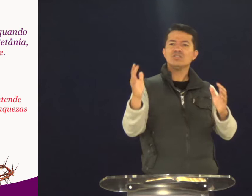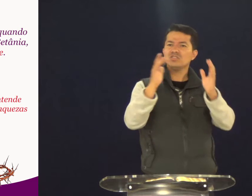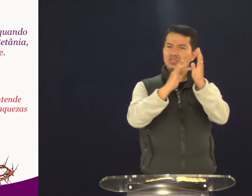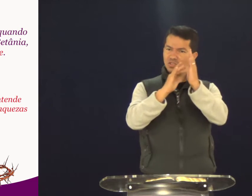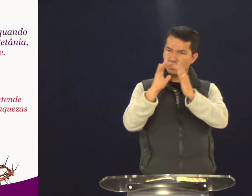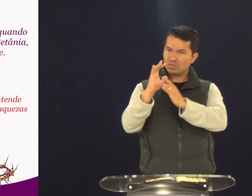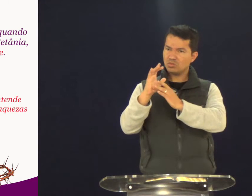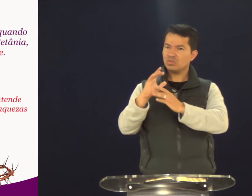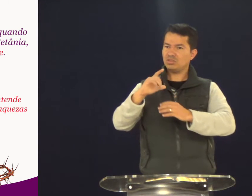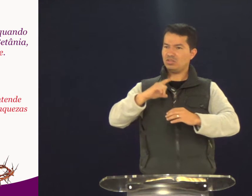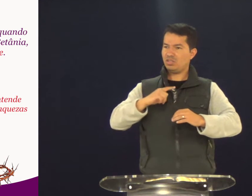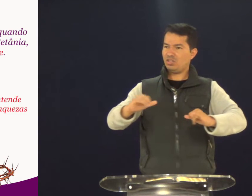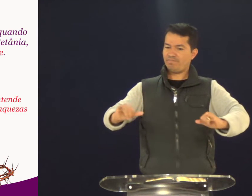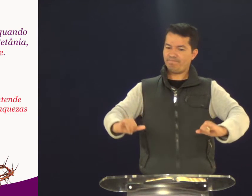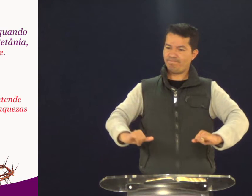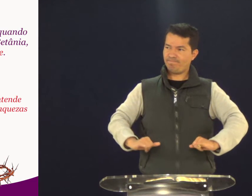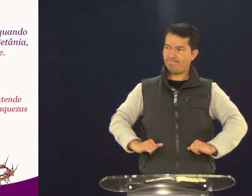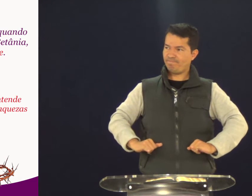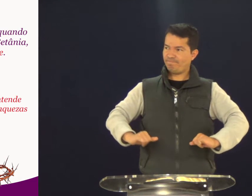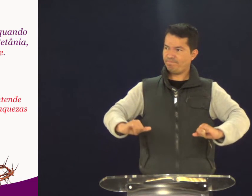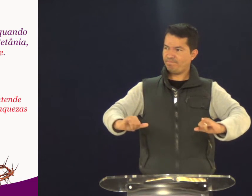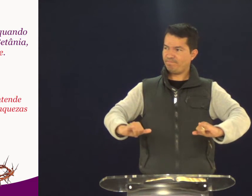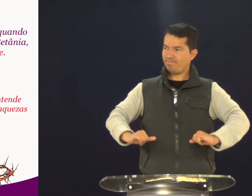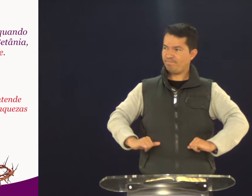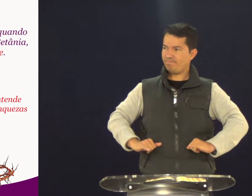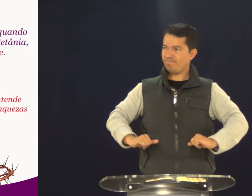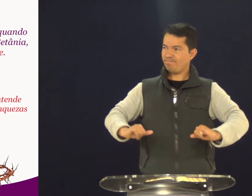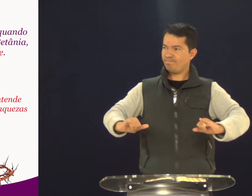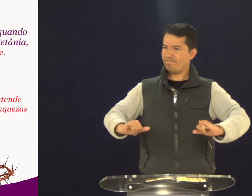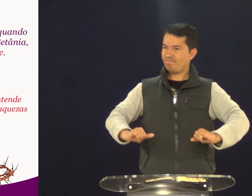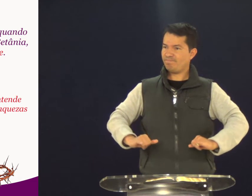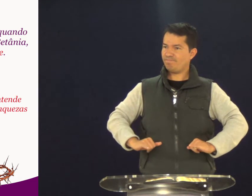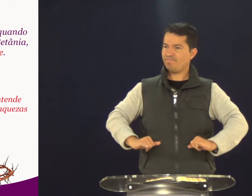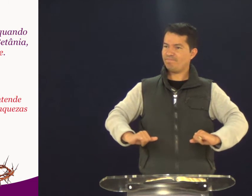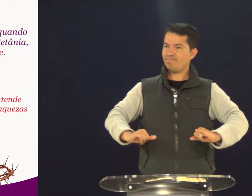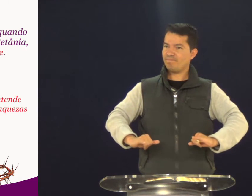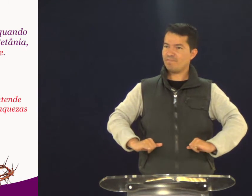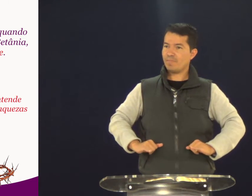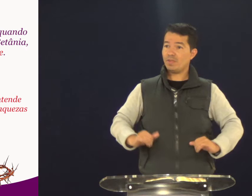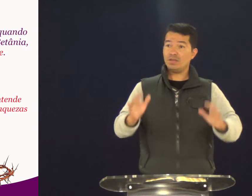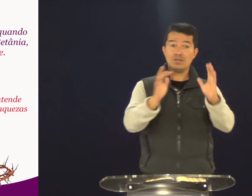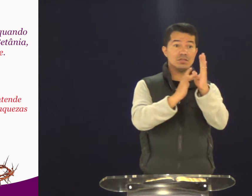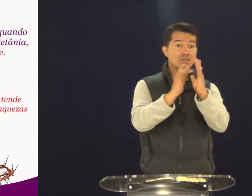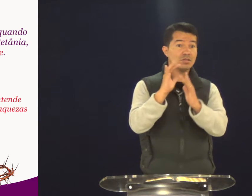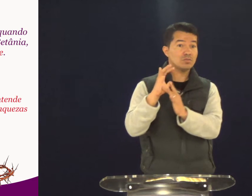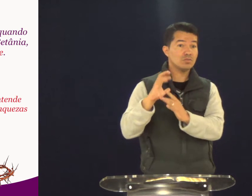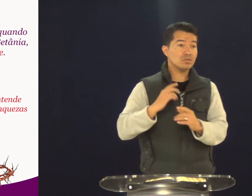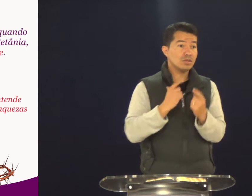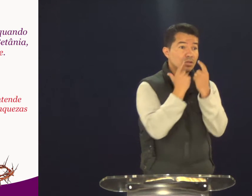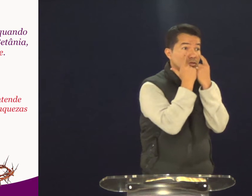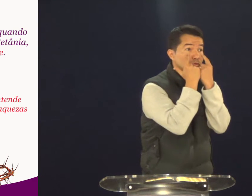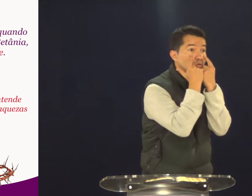Jesus teve fome? Jesus sofreu. Neste momento, Jesus estava sofrendo.